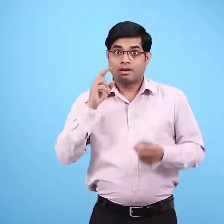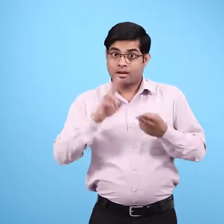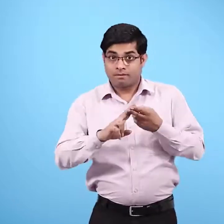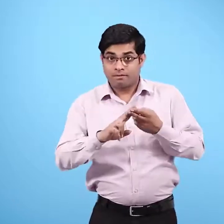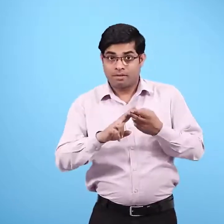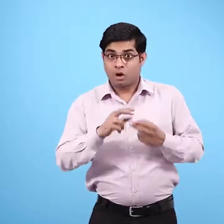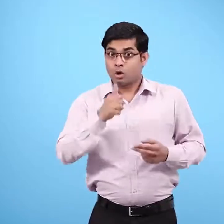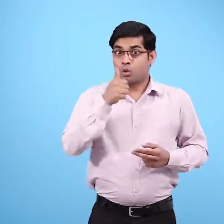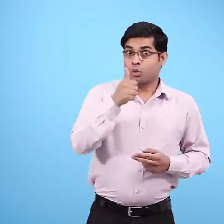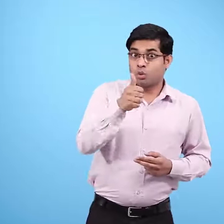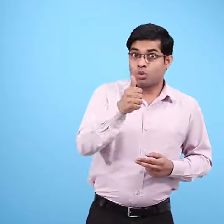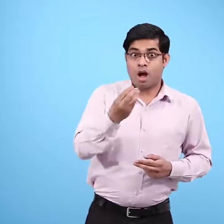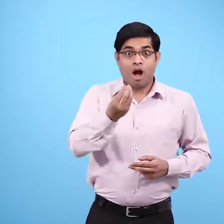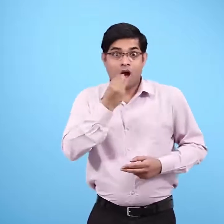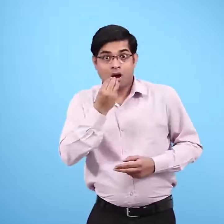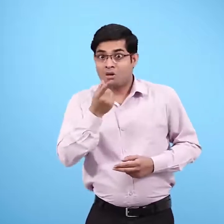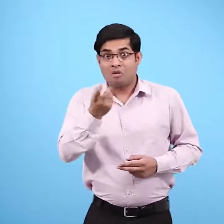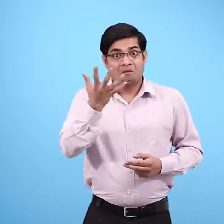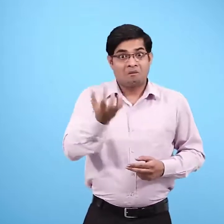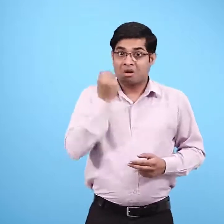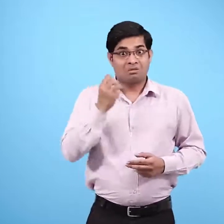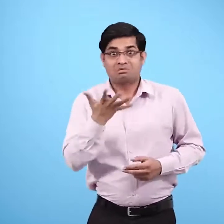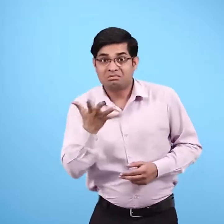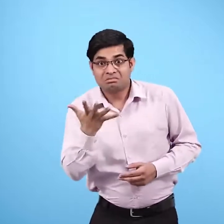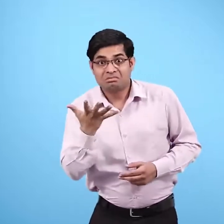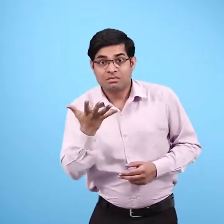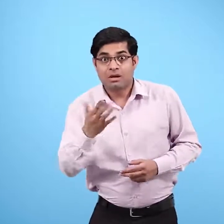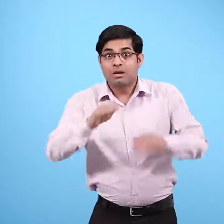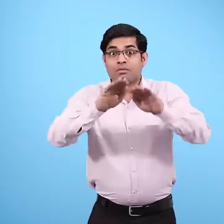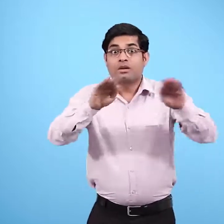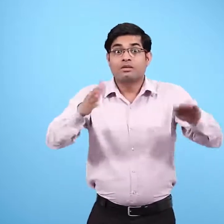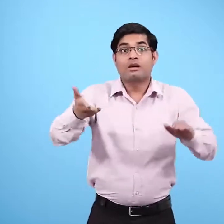सही खाना ना मिले तो बच्चों को क्या-क्या परेशानी हो सकती है